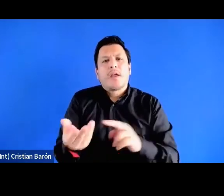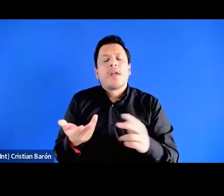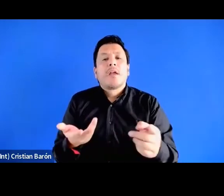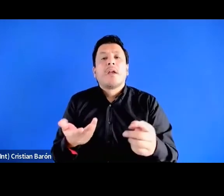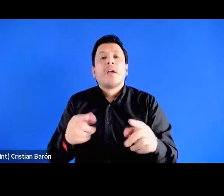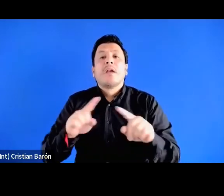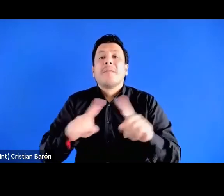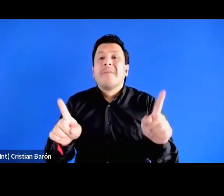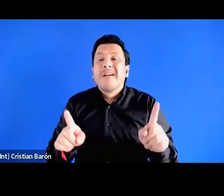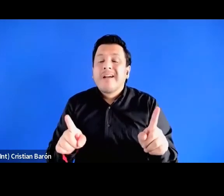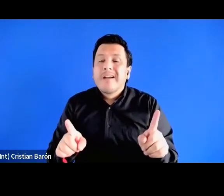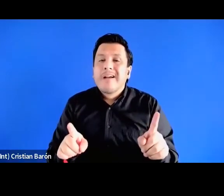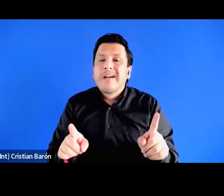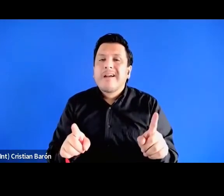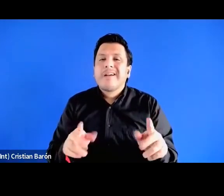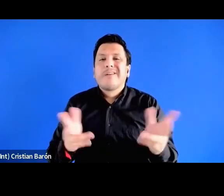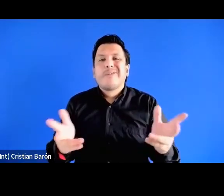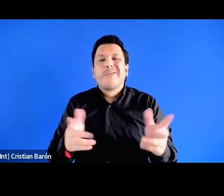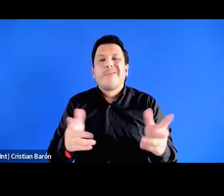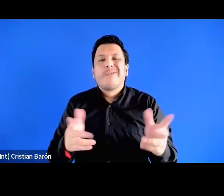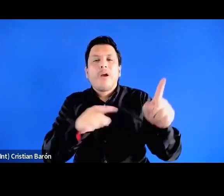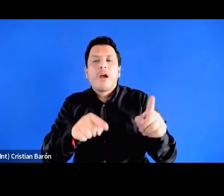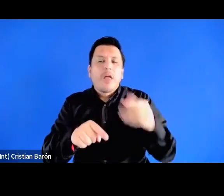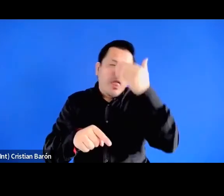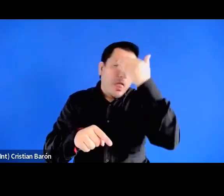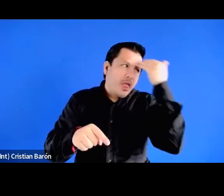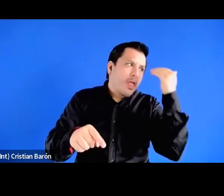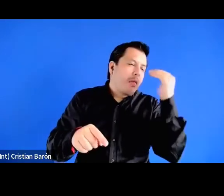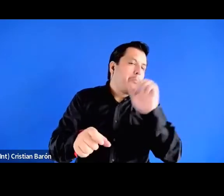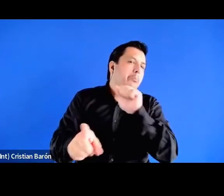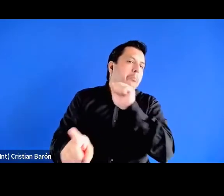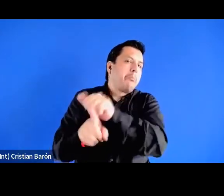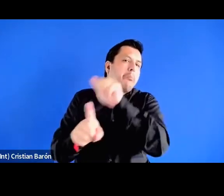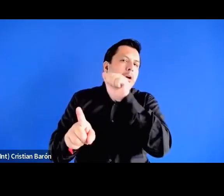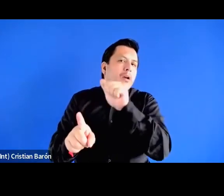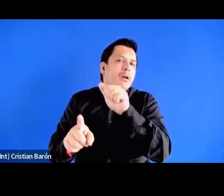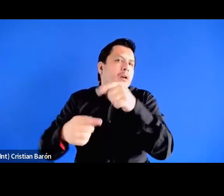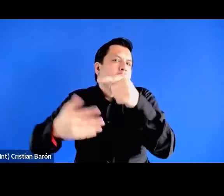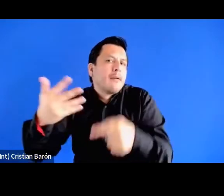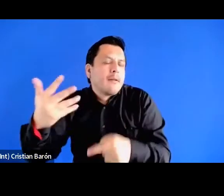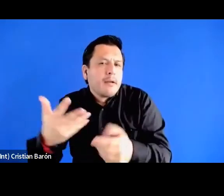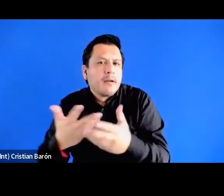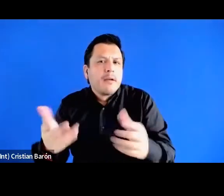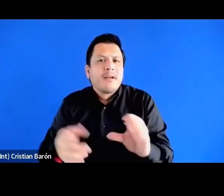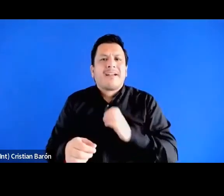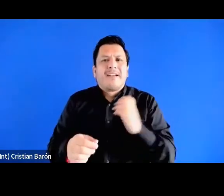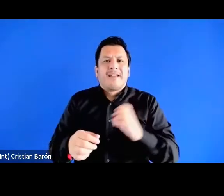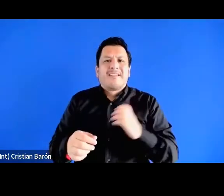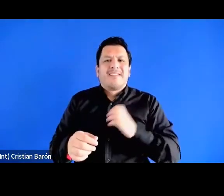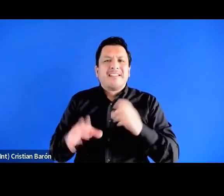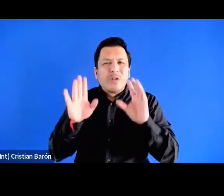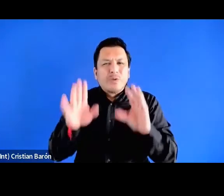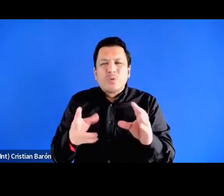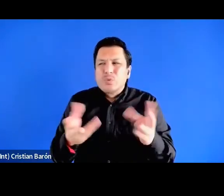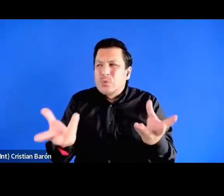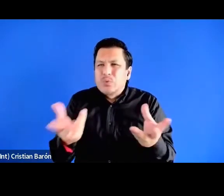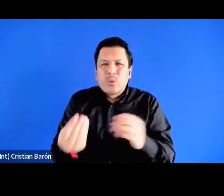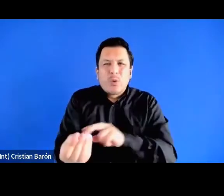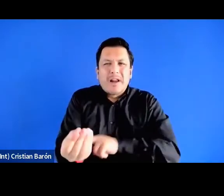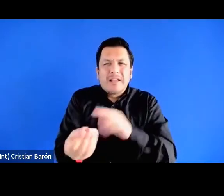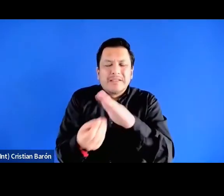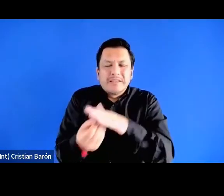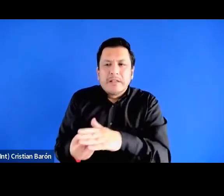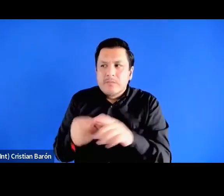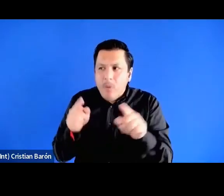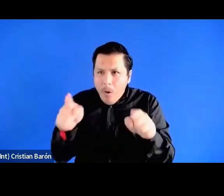digamos hizo olvidar las implicaciones y las características de un racismo estructural ¿no? y por eso